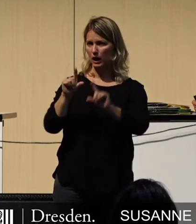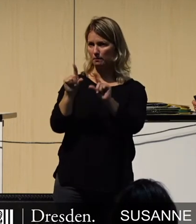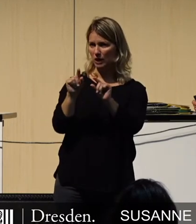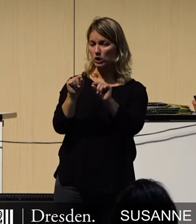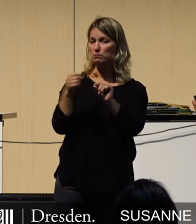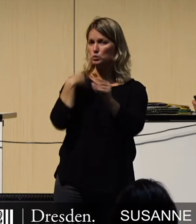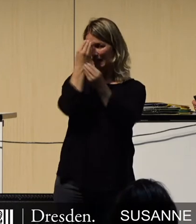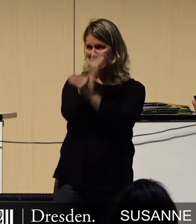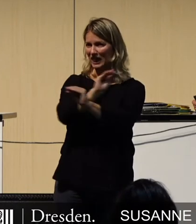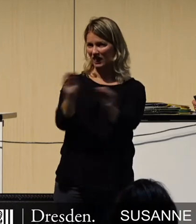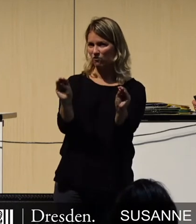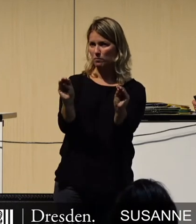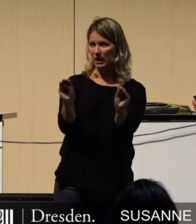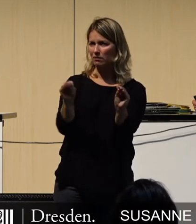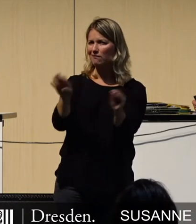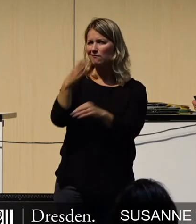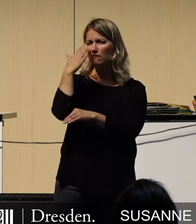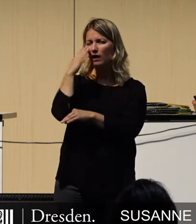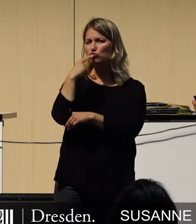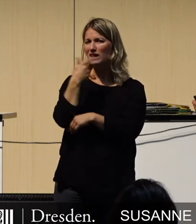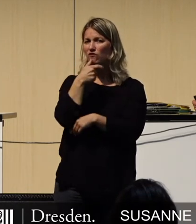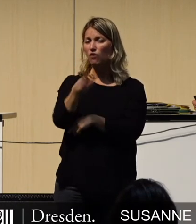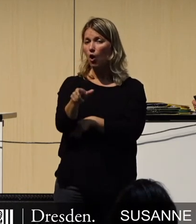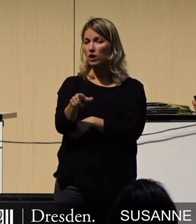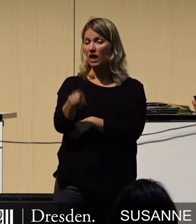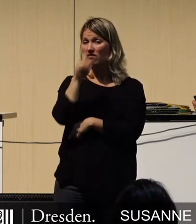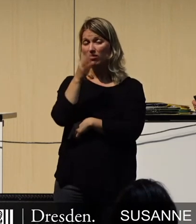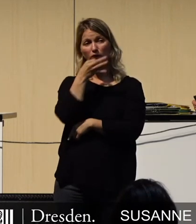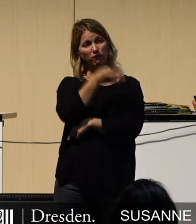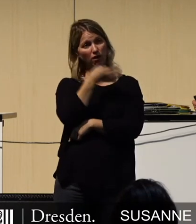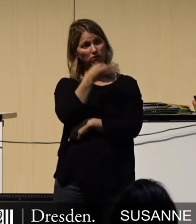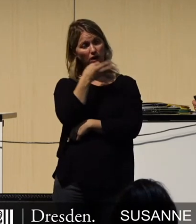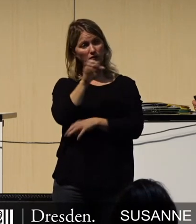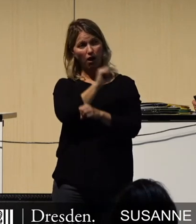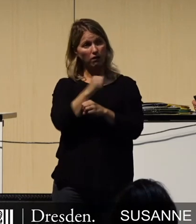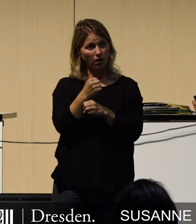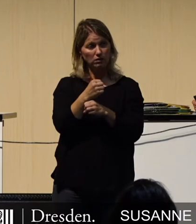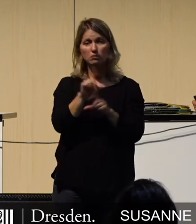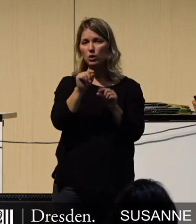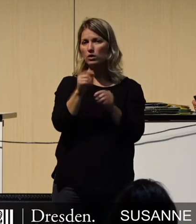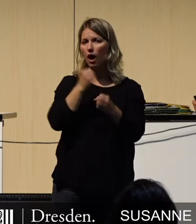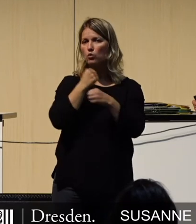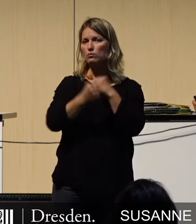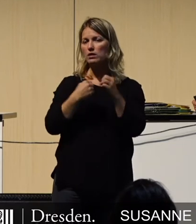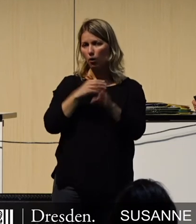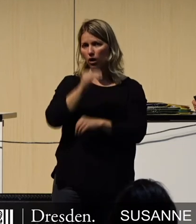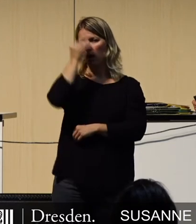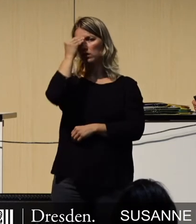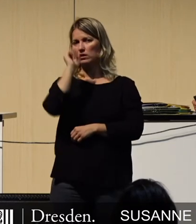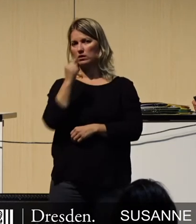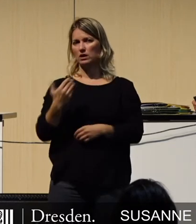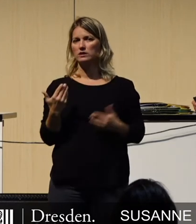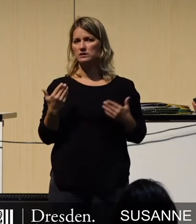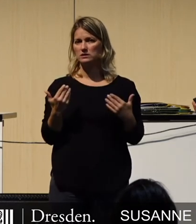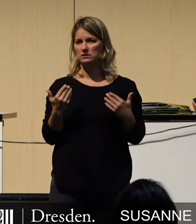informieren. Sie kennen alle das Sprichwort, wer nicht fragen kann, der kann auch nichts lernen. In diesem Sinne gilt für